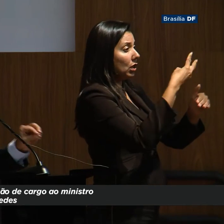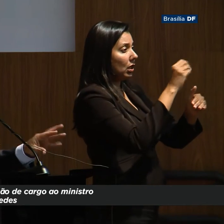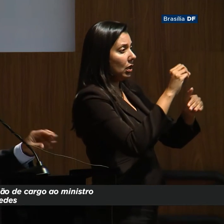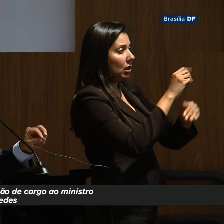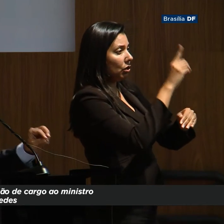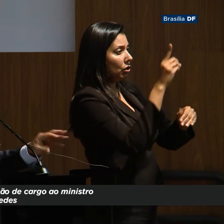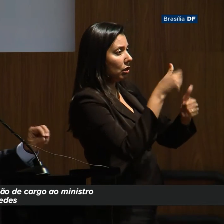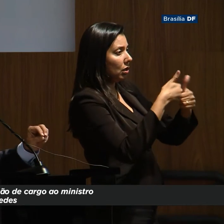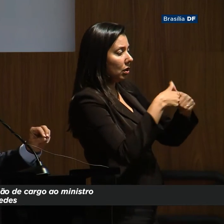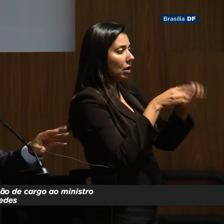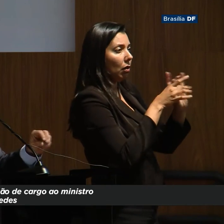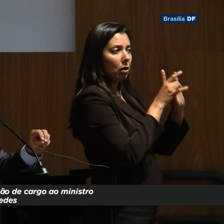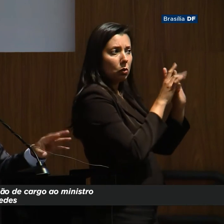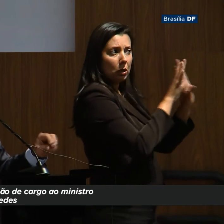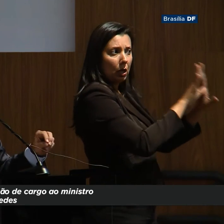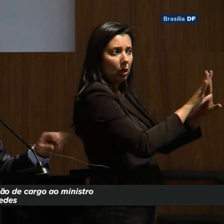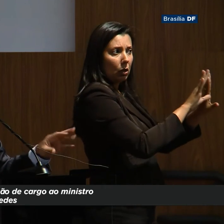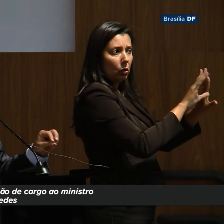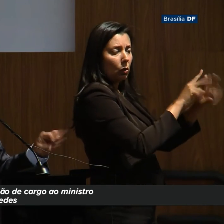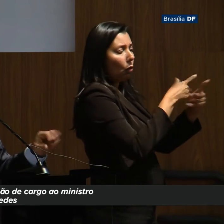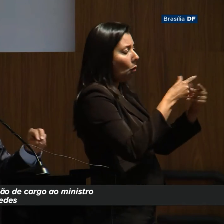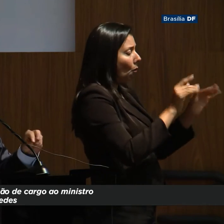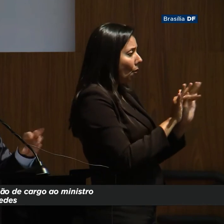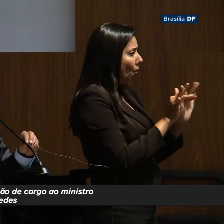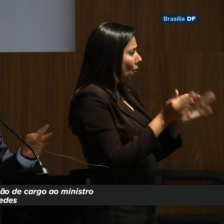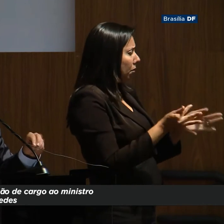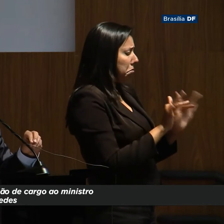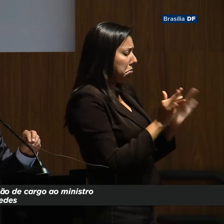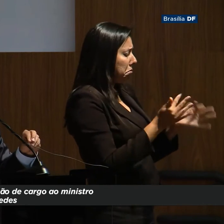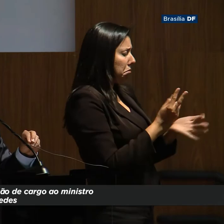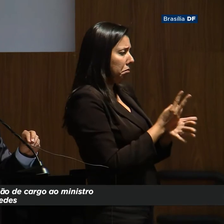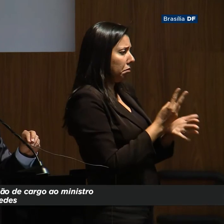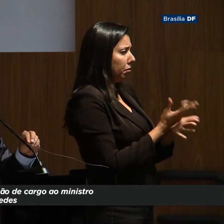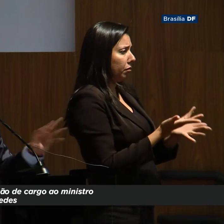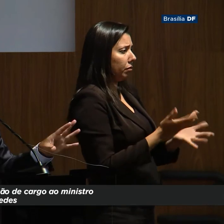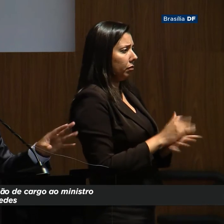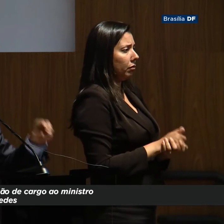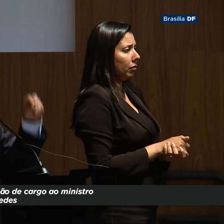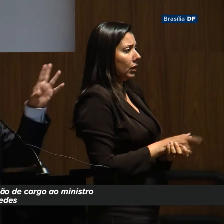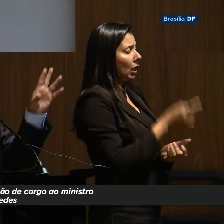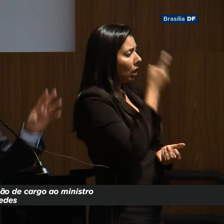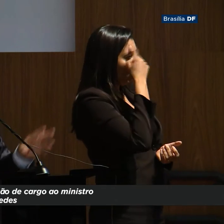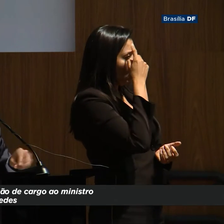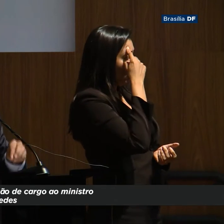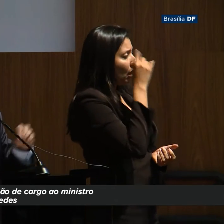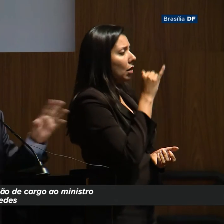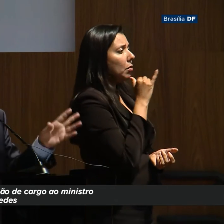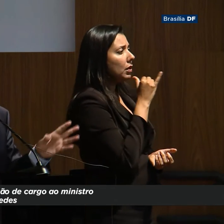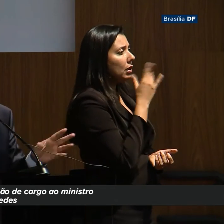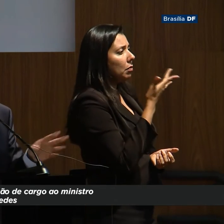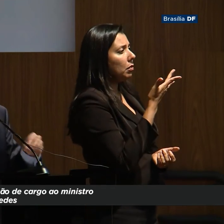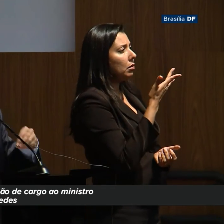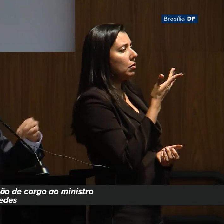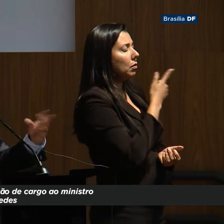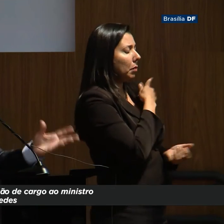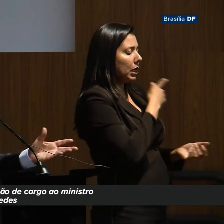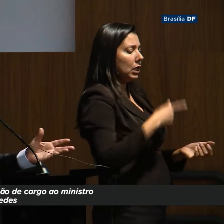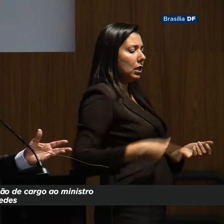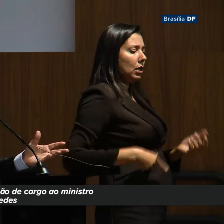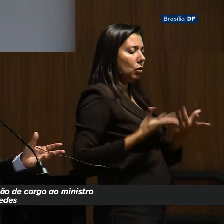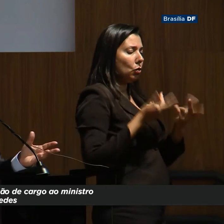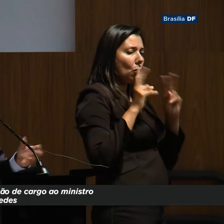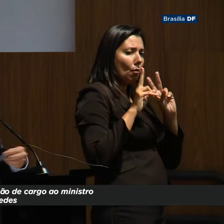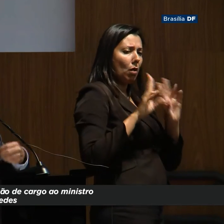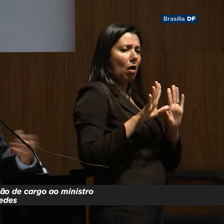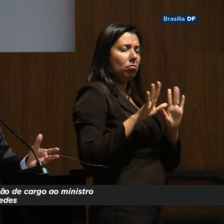dias, nós vamos estar soltando coisas simplificadoras, simples. Uma ideia que o presidente deu outro dia, que todo mundo olhou